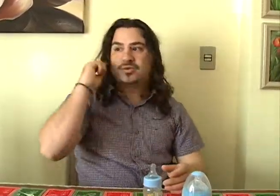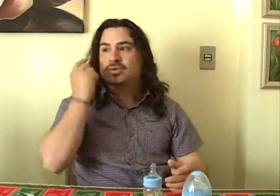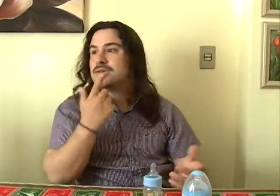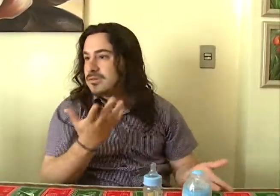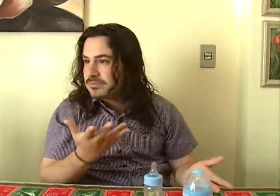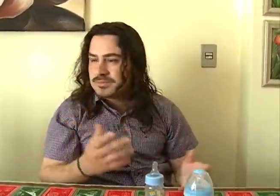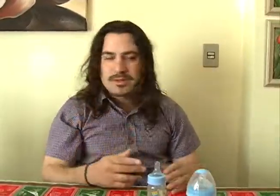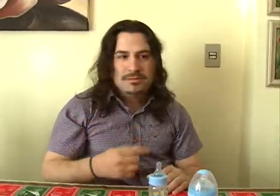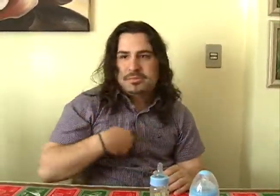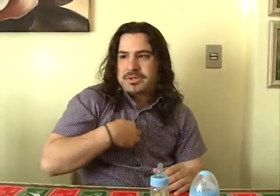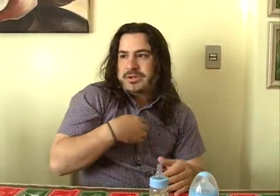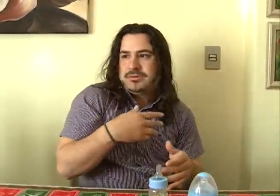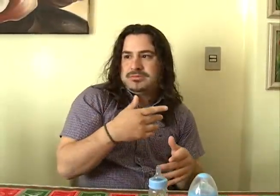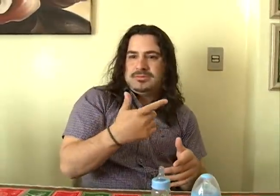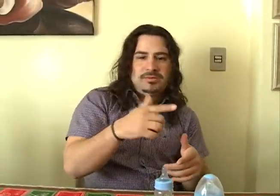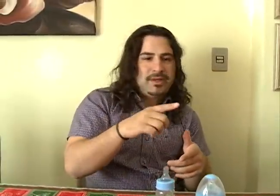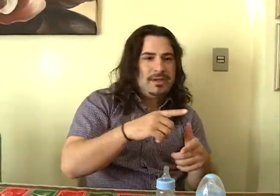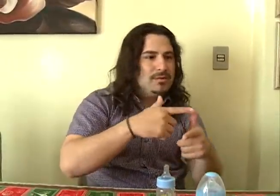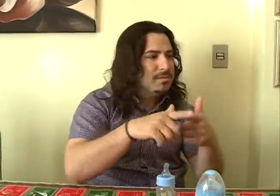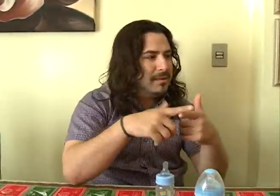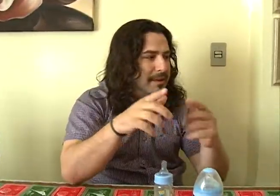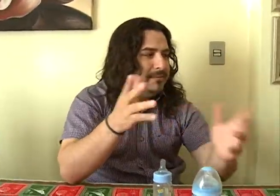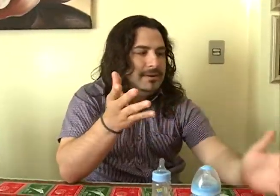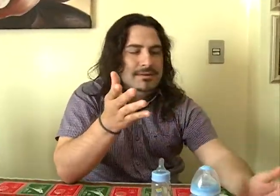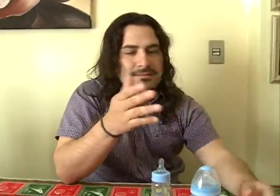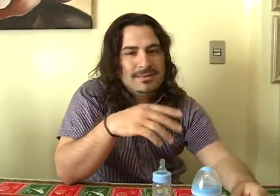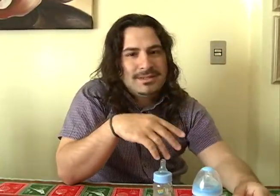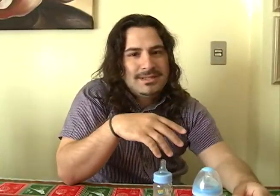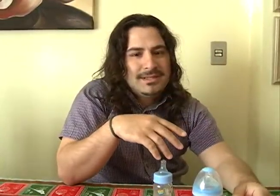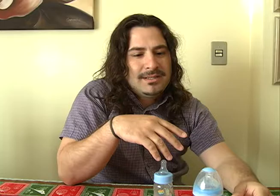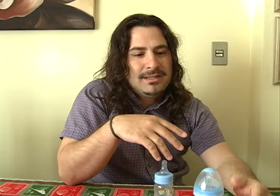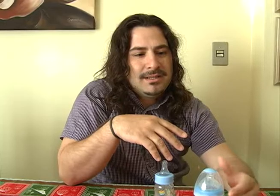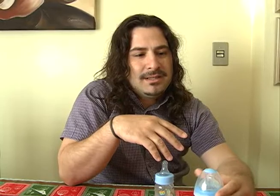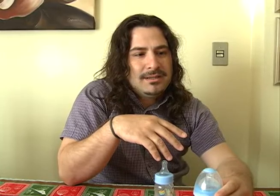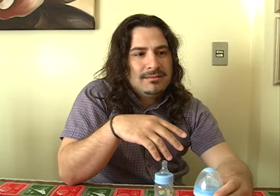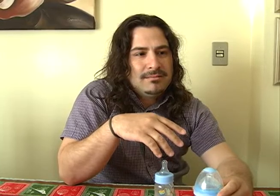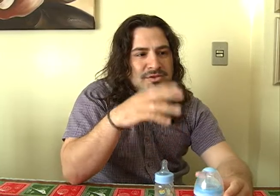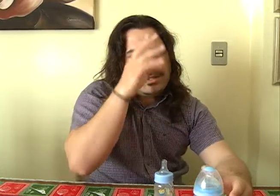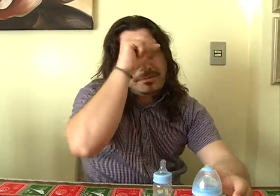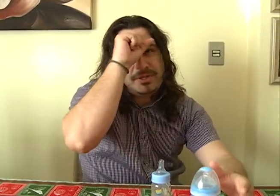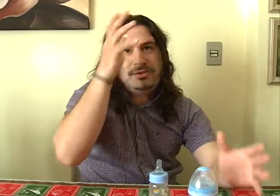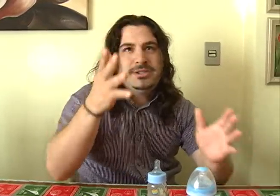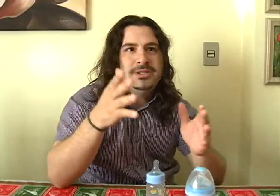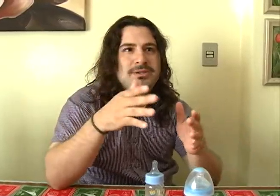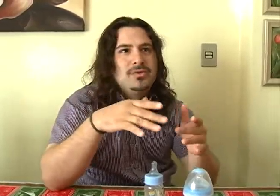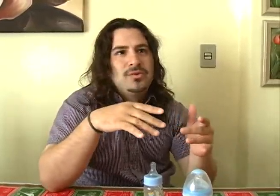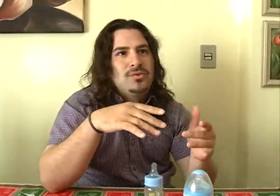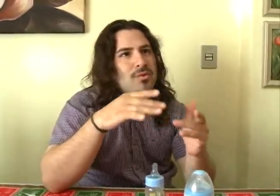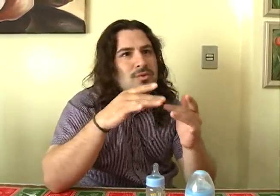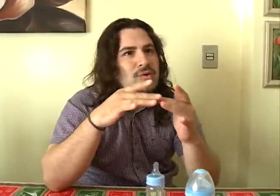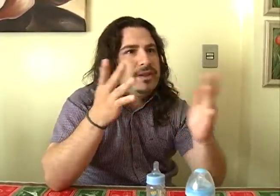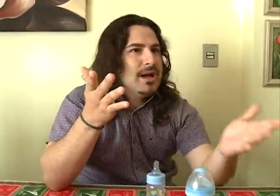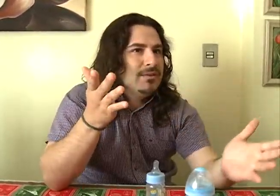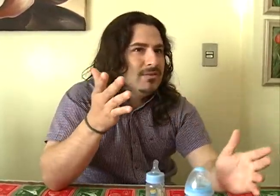surdo, porque eu não tenho problema, mas eu aprendi, o contato